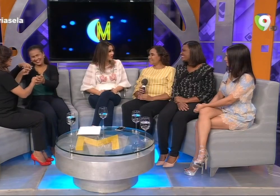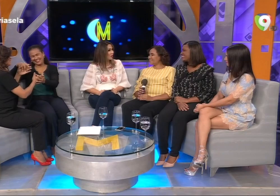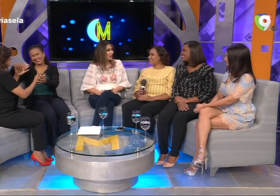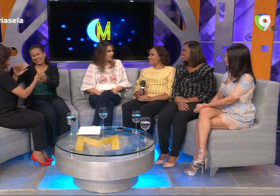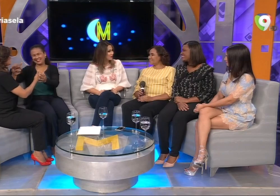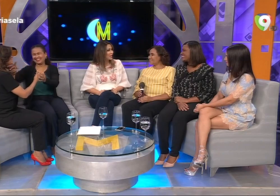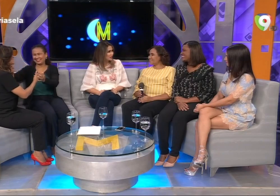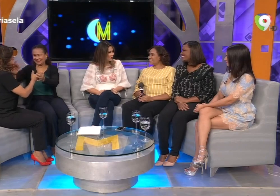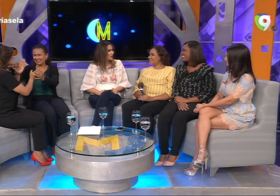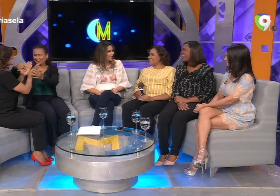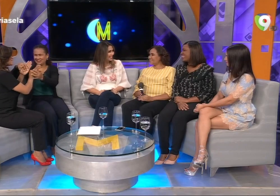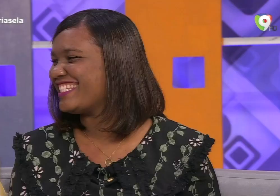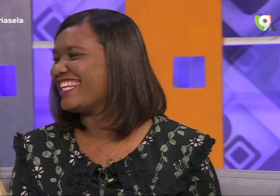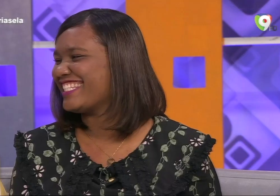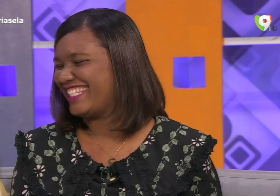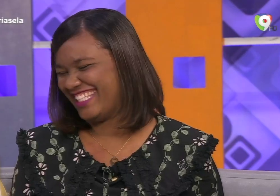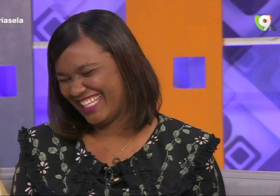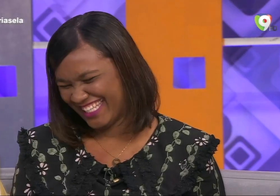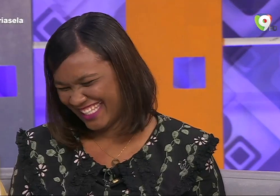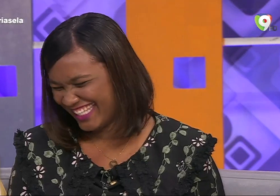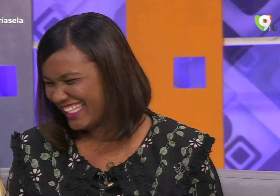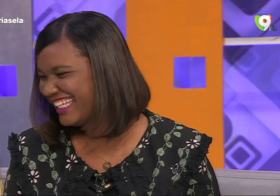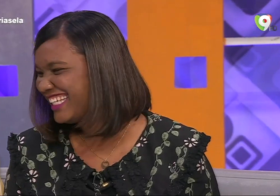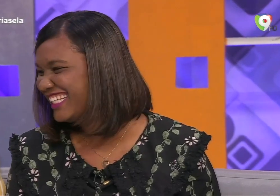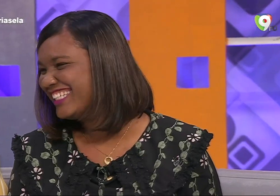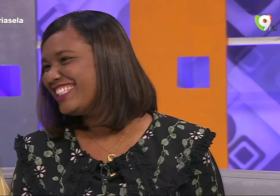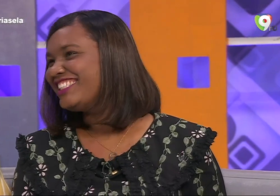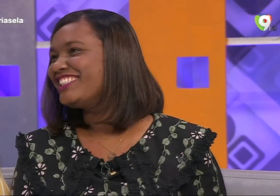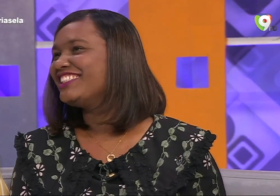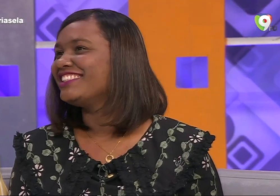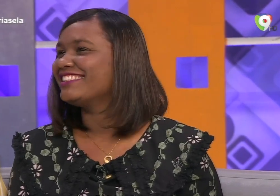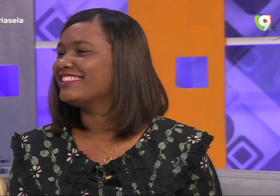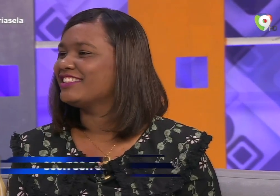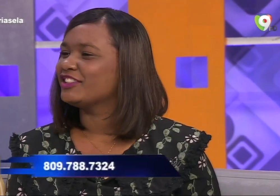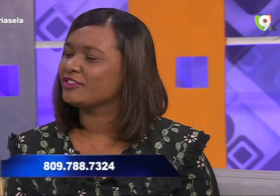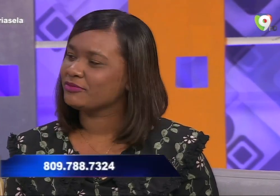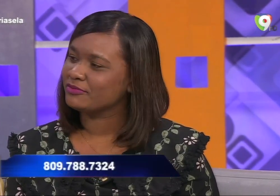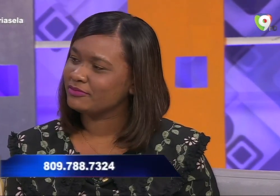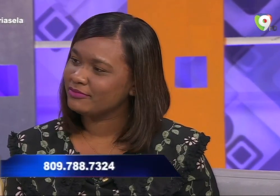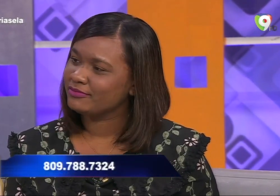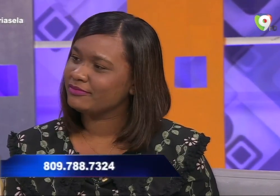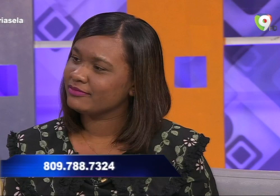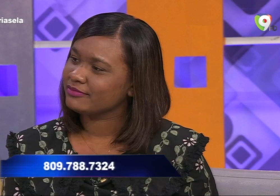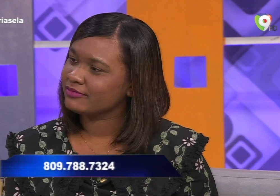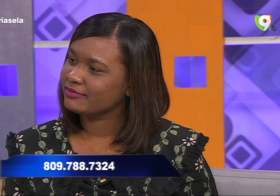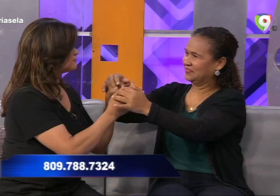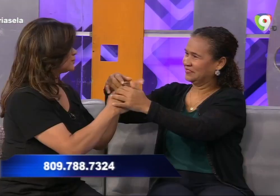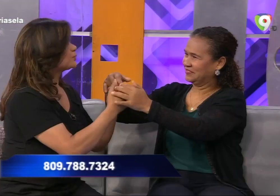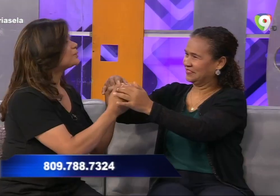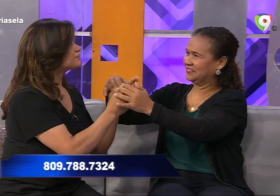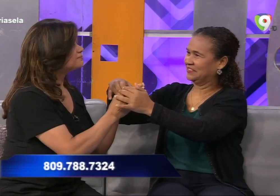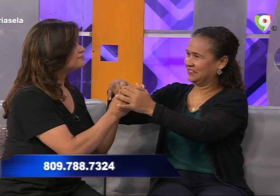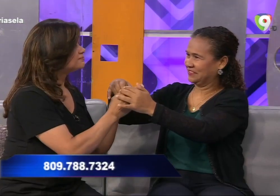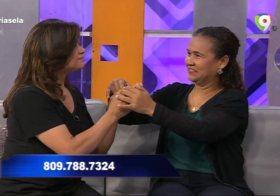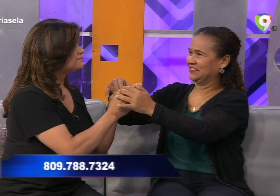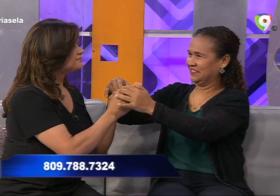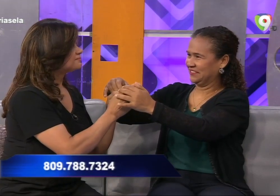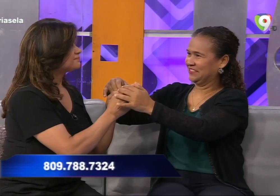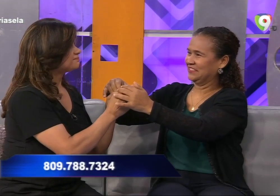psicóloga después de todo lo que has tenido que vivir en tu familia y gracias a ti por toda la traducción que cosa tan que trabajo